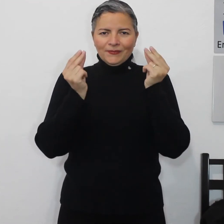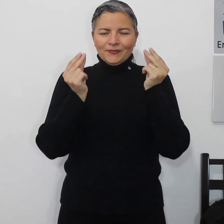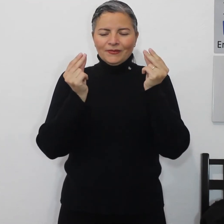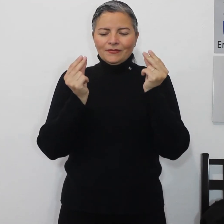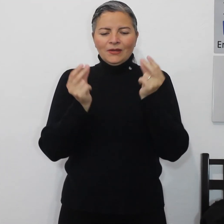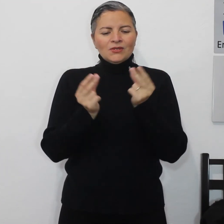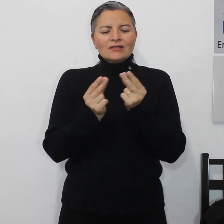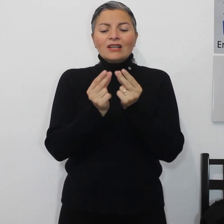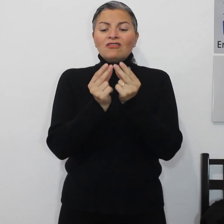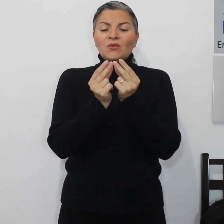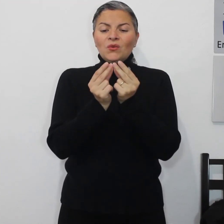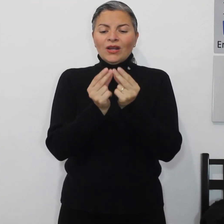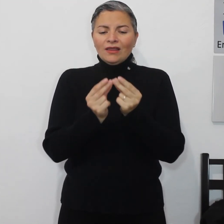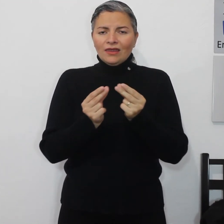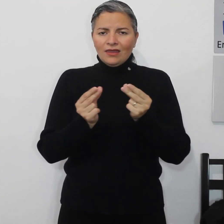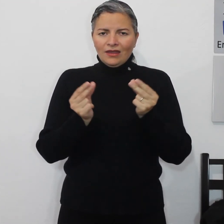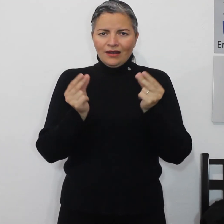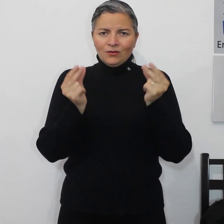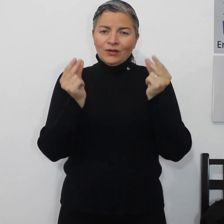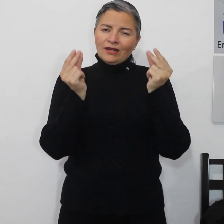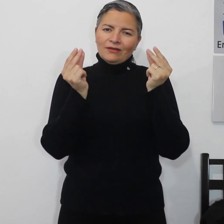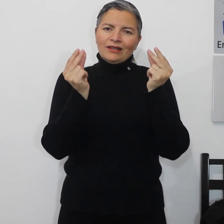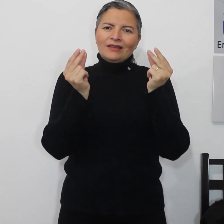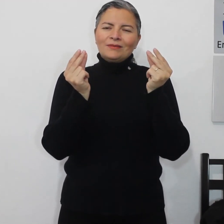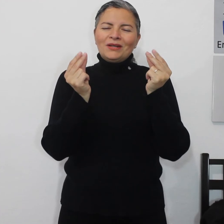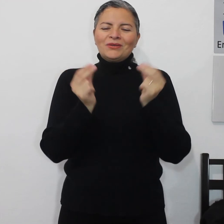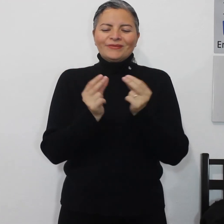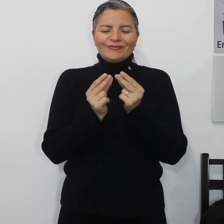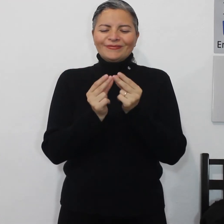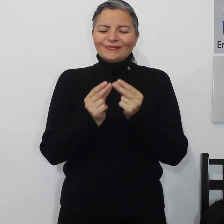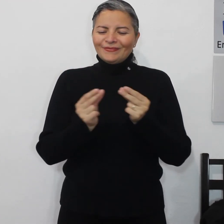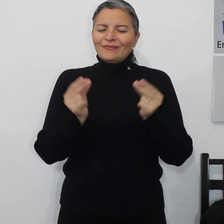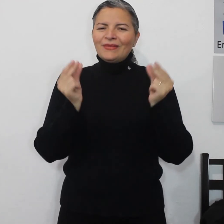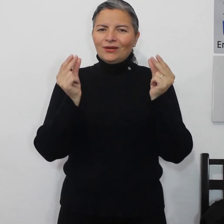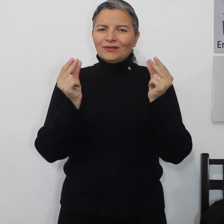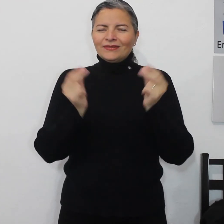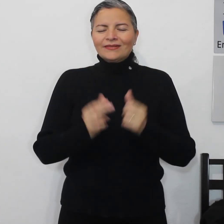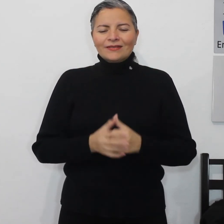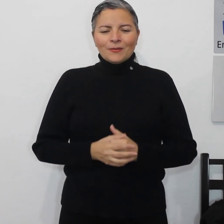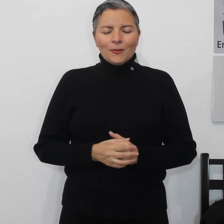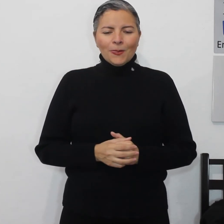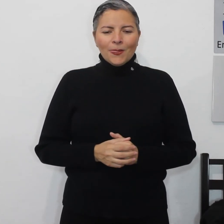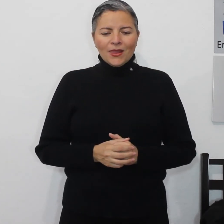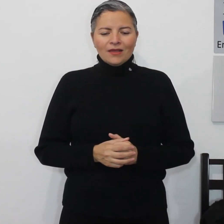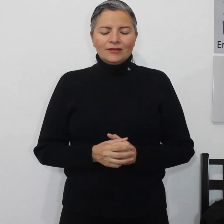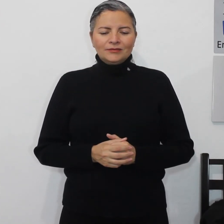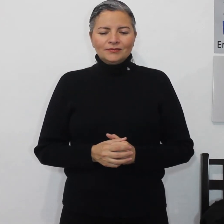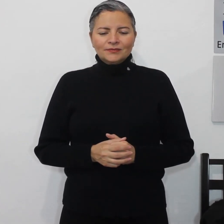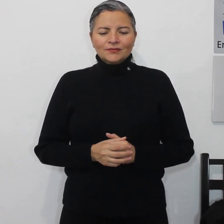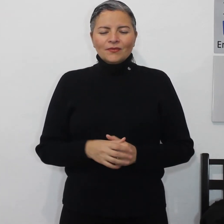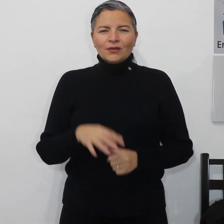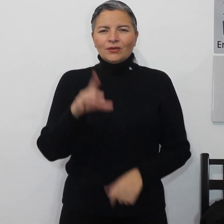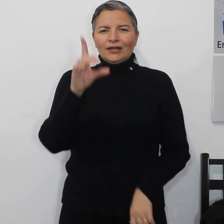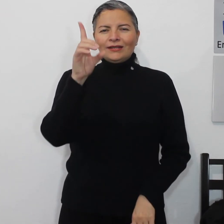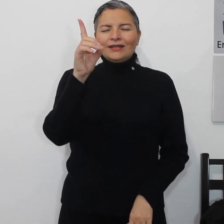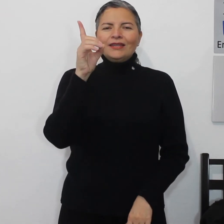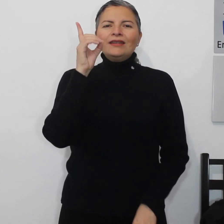vamos a hacer la figura de una rebanada de melón melón mezcal gollón la letra D